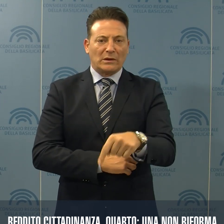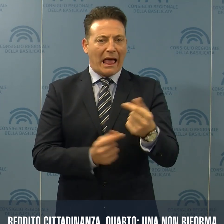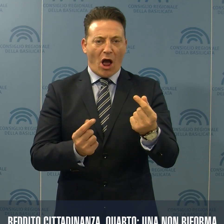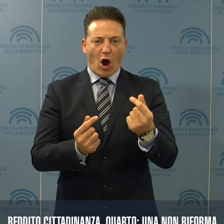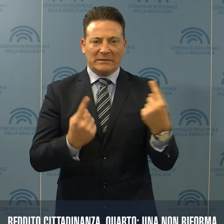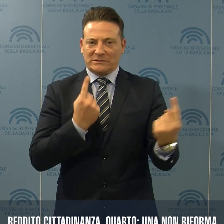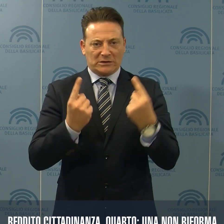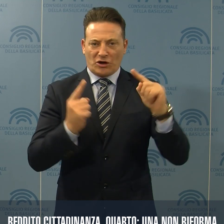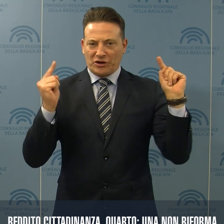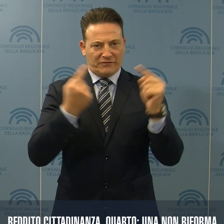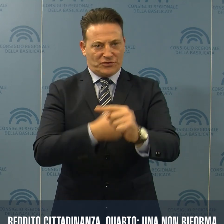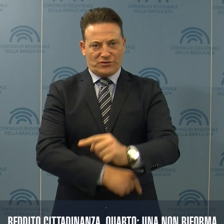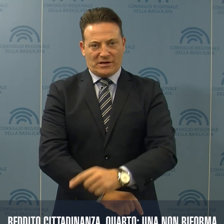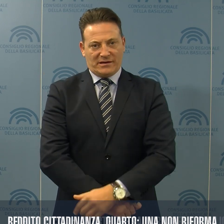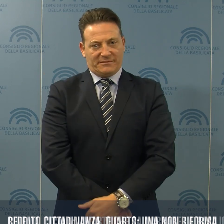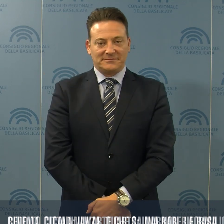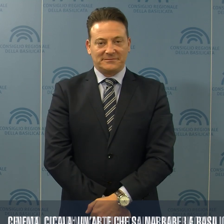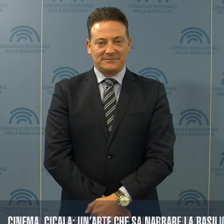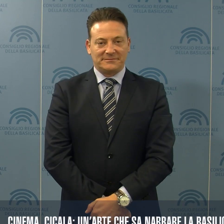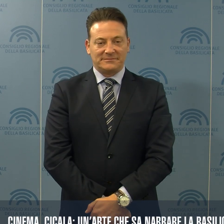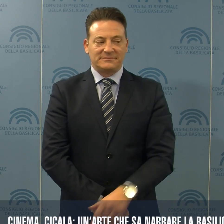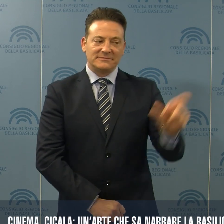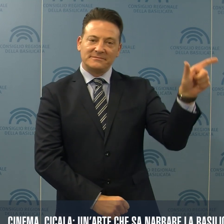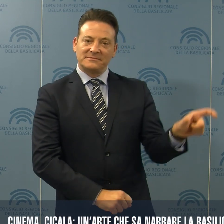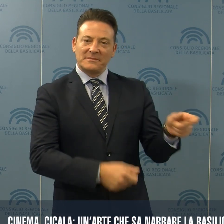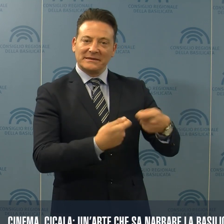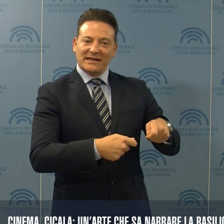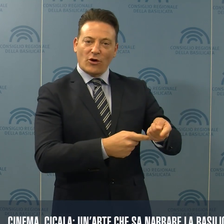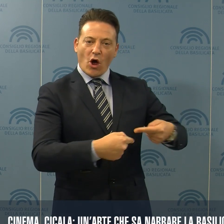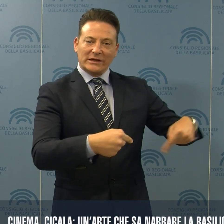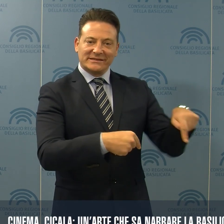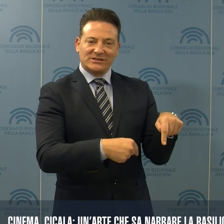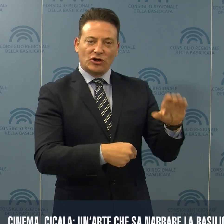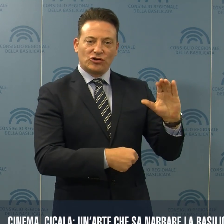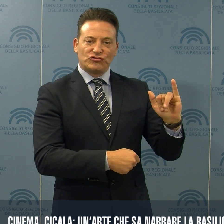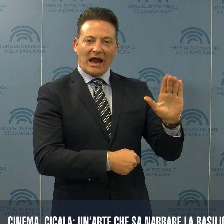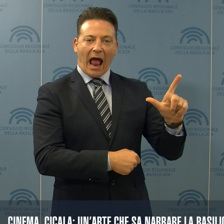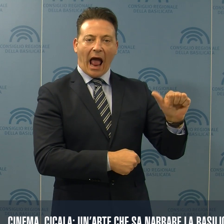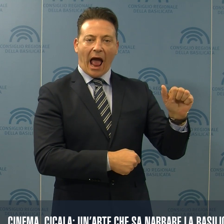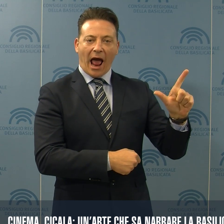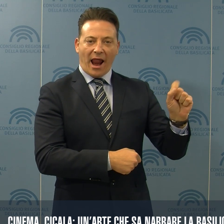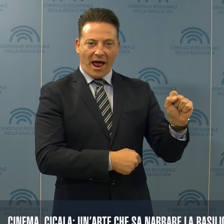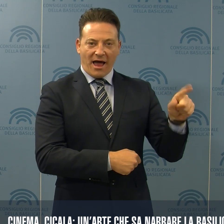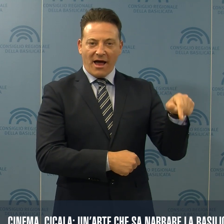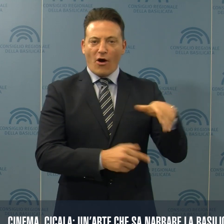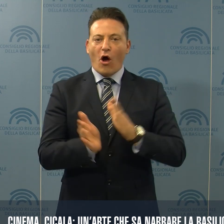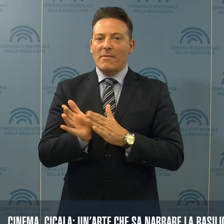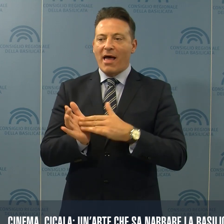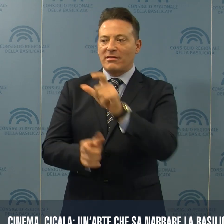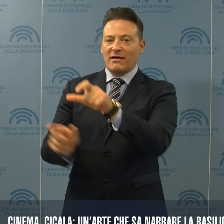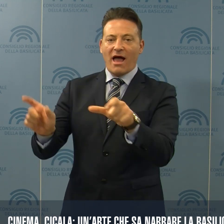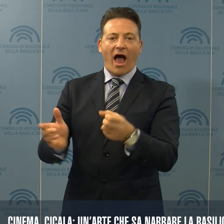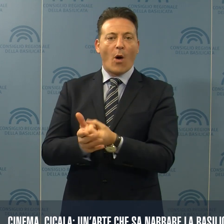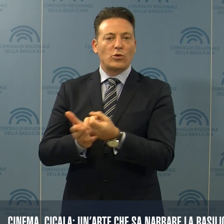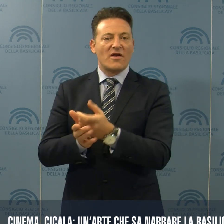economica drammatica. Il presidente del Consiglio Cicala si è complimentato con gli autori